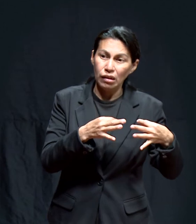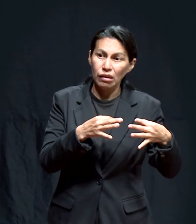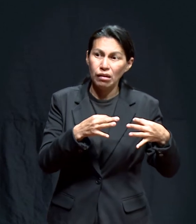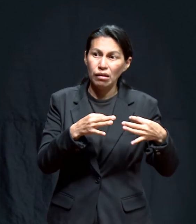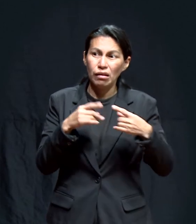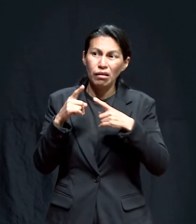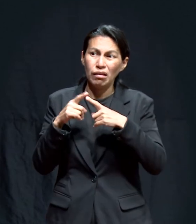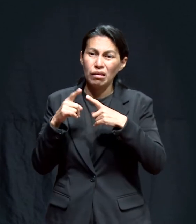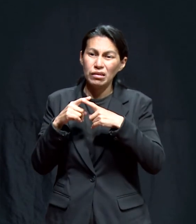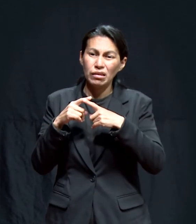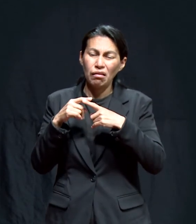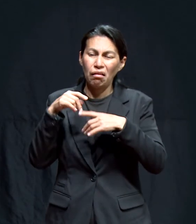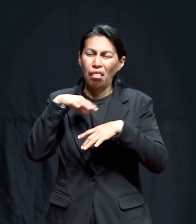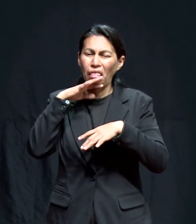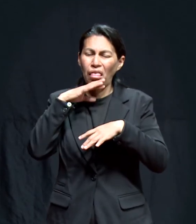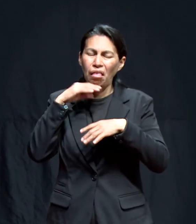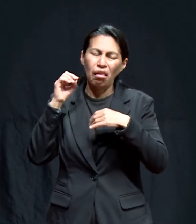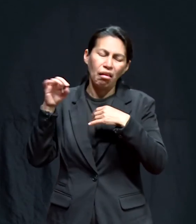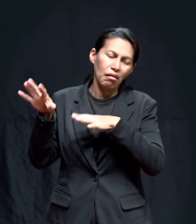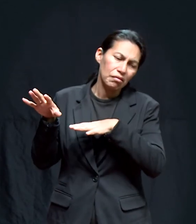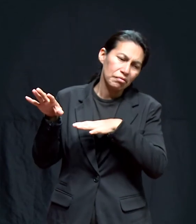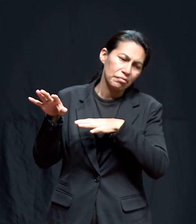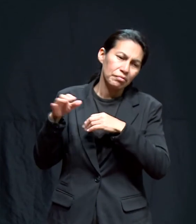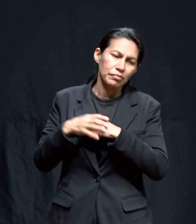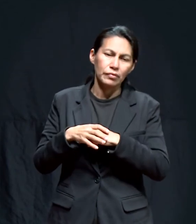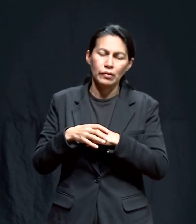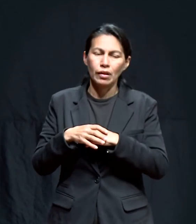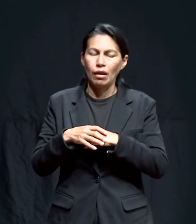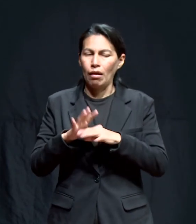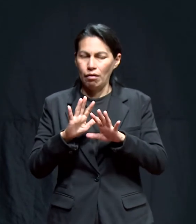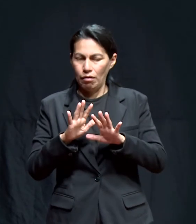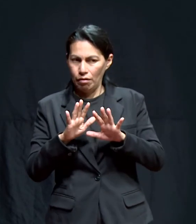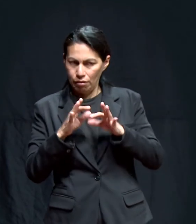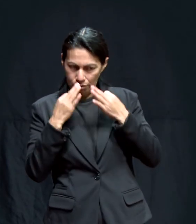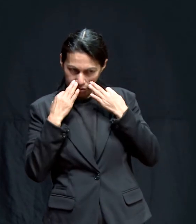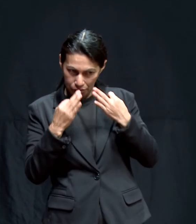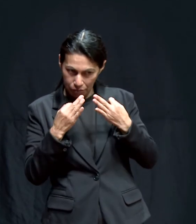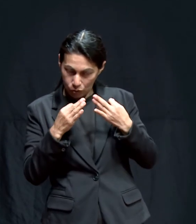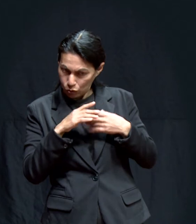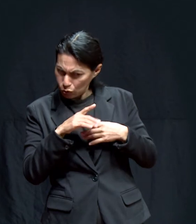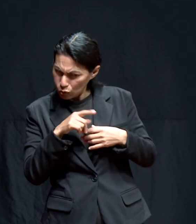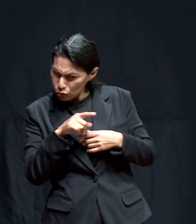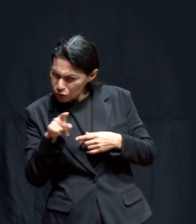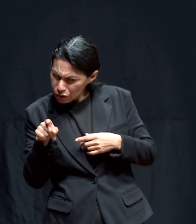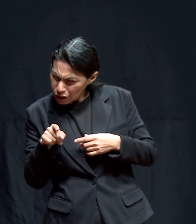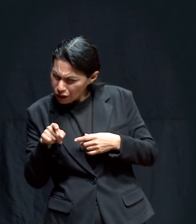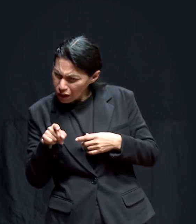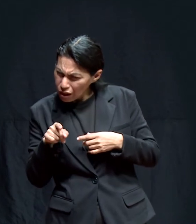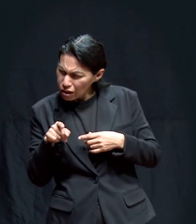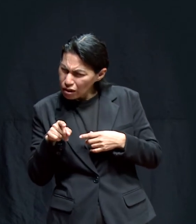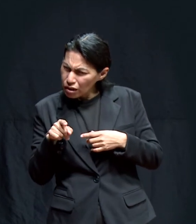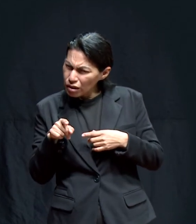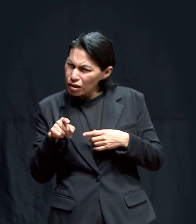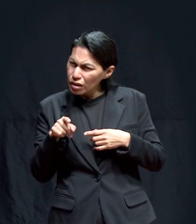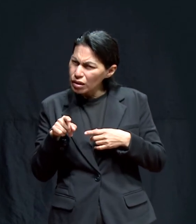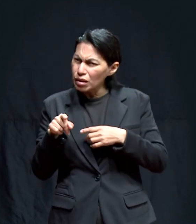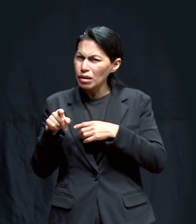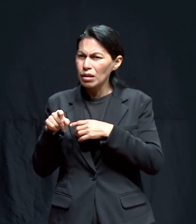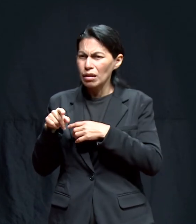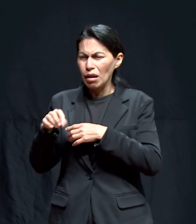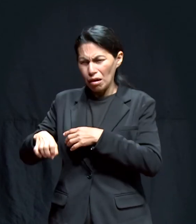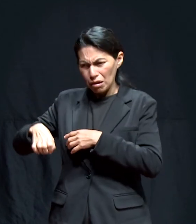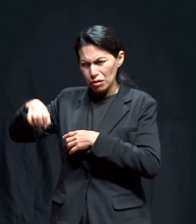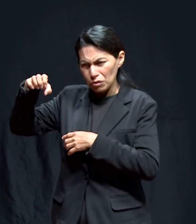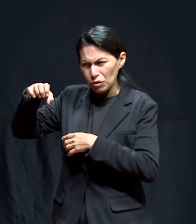mí me pasó. O sea, usted se entregó a Jesucristo. Sí. Y, entonces, se